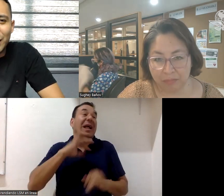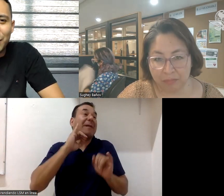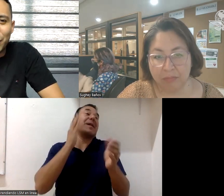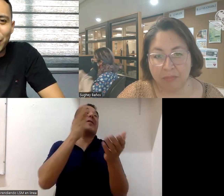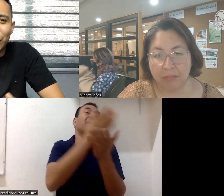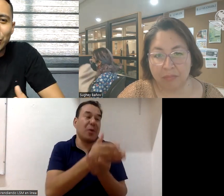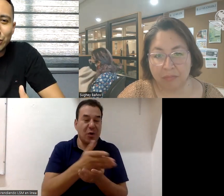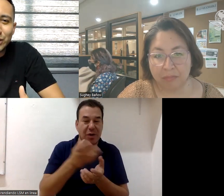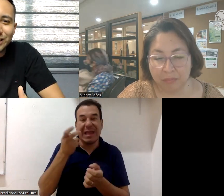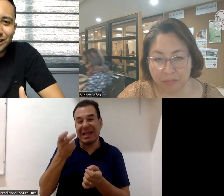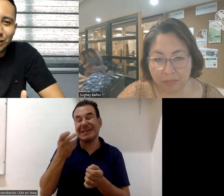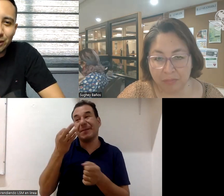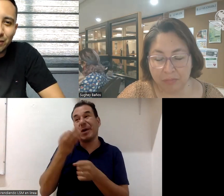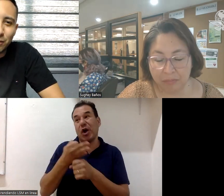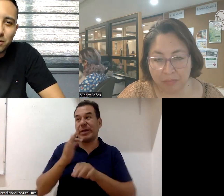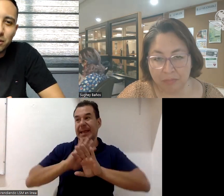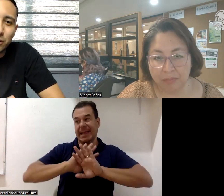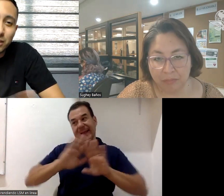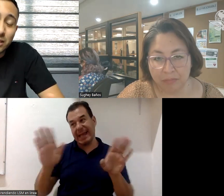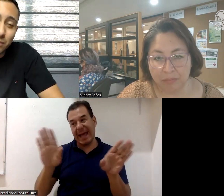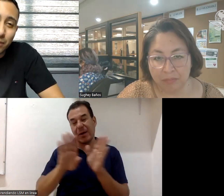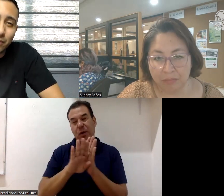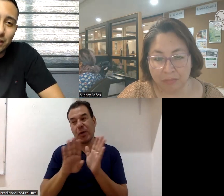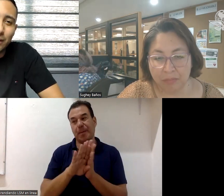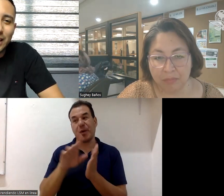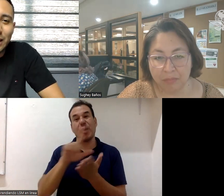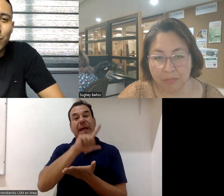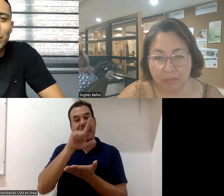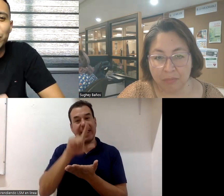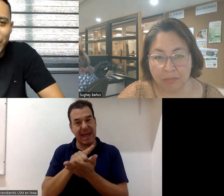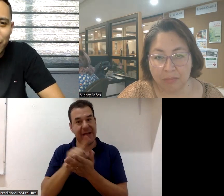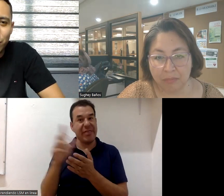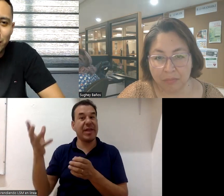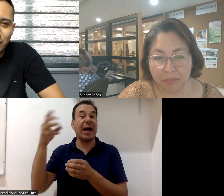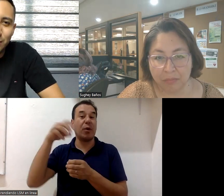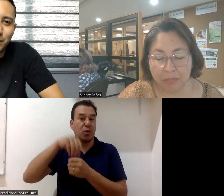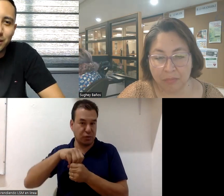pero no se entiende toda la información entonces es preferible ir cuando sí hay un intérprete